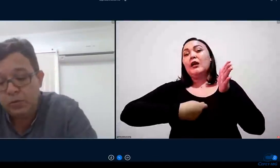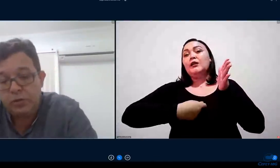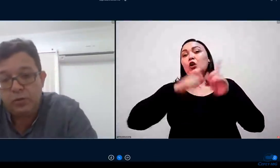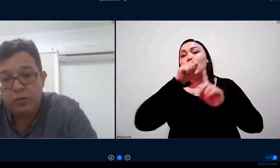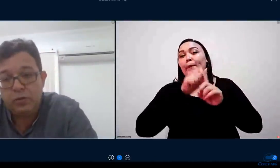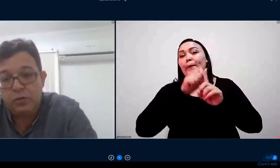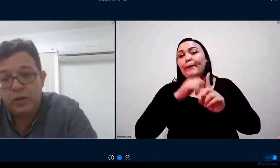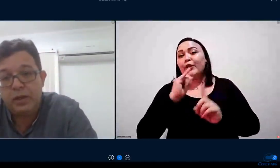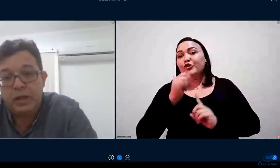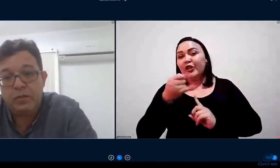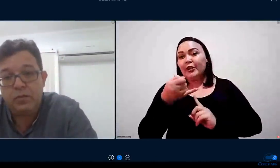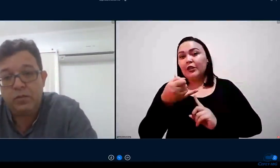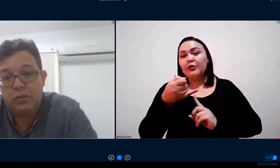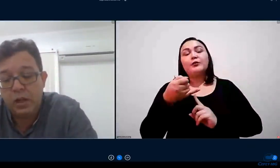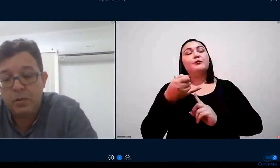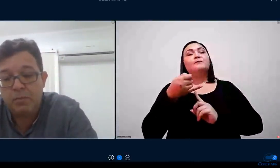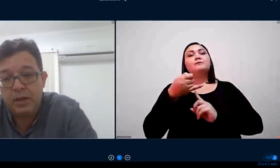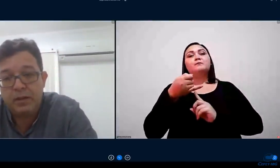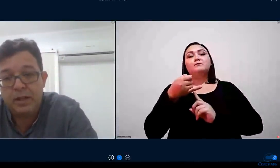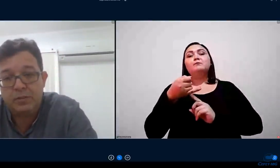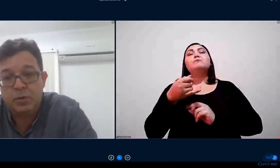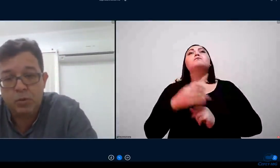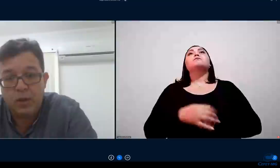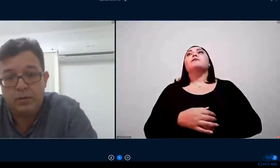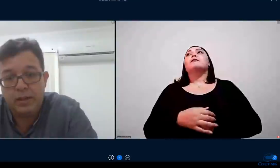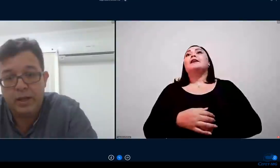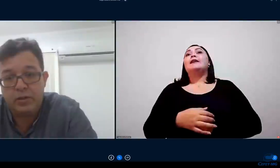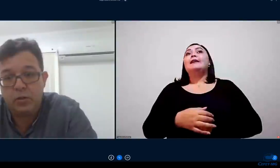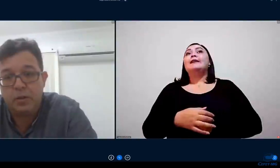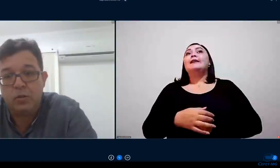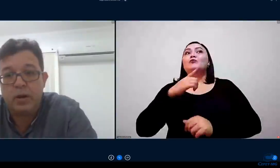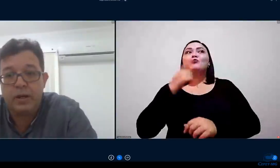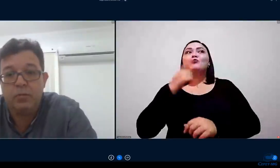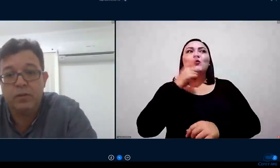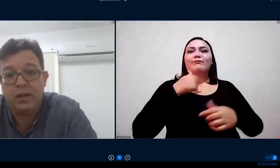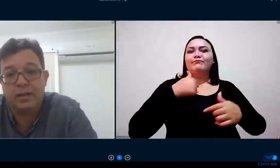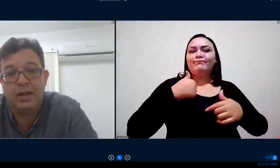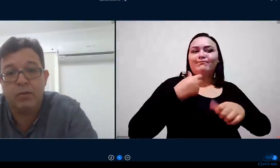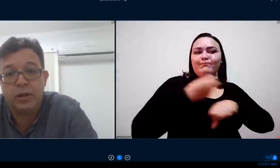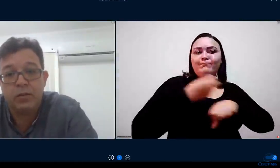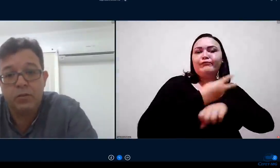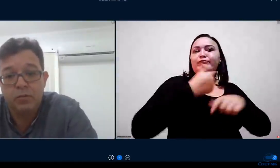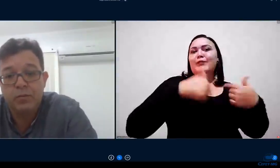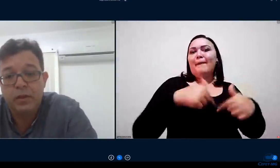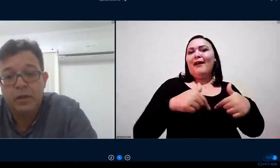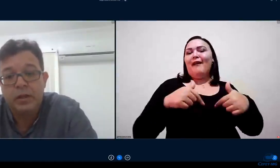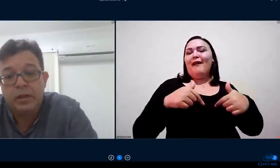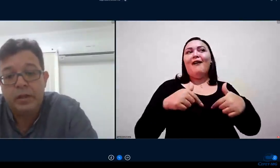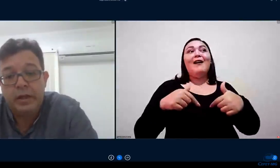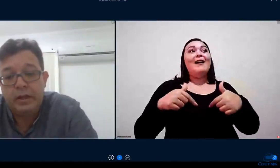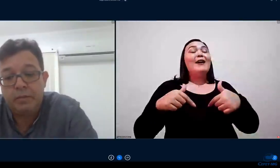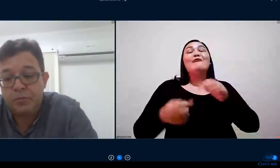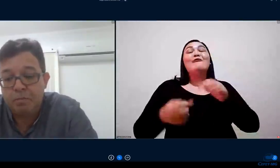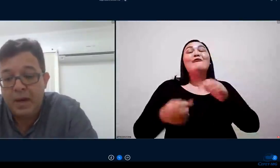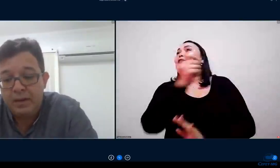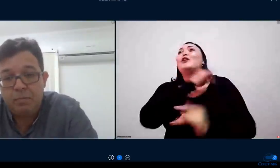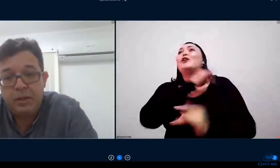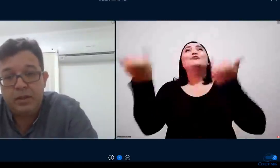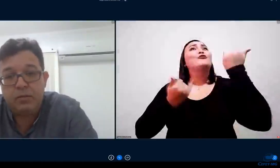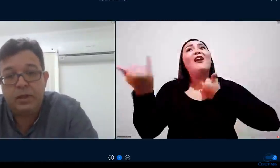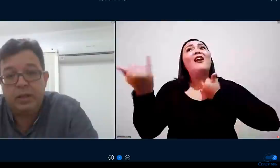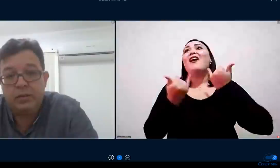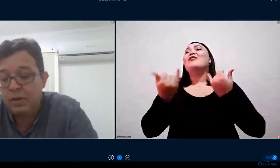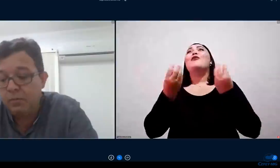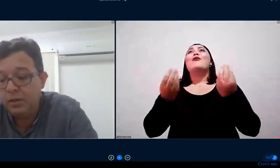os nossos regressos tem uma empregabilidade muito alta na área de agropecuária e muitos relataram isso de